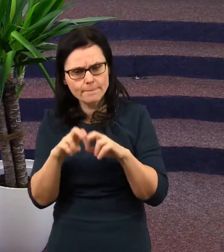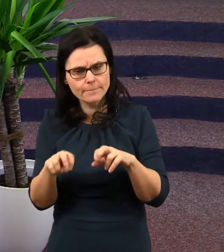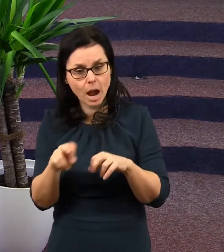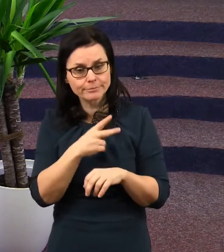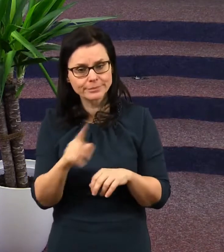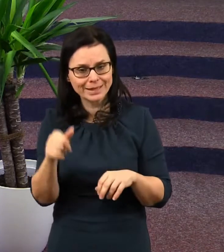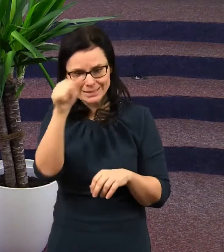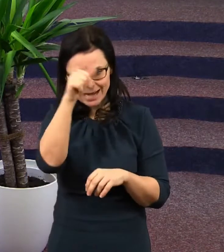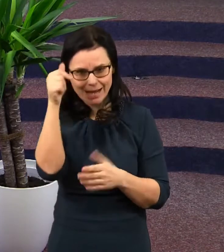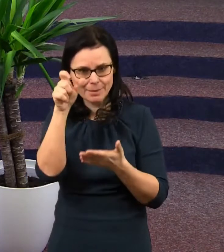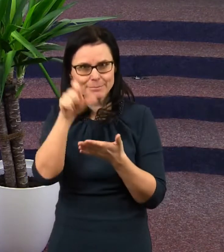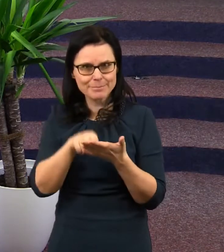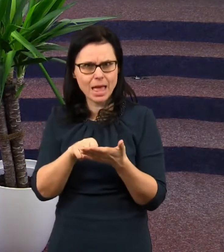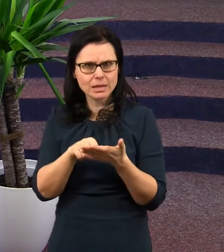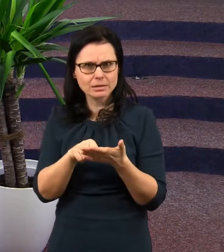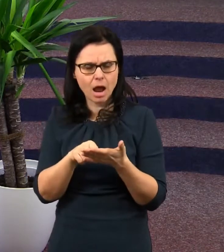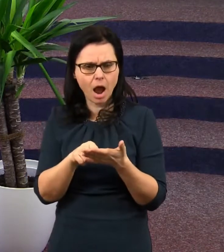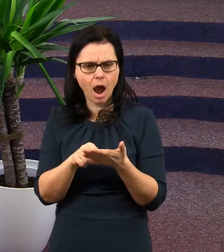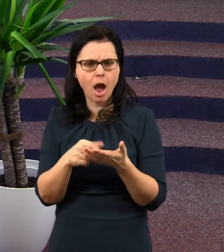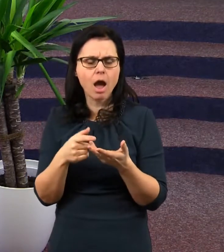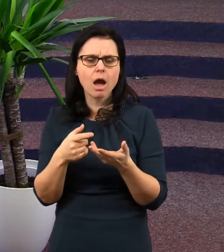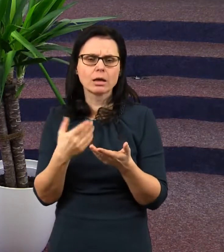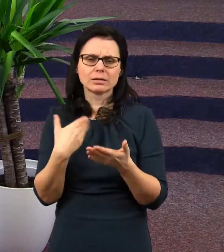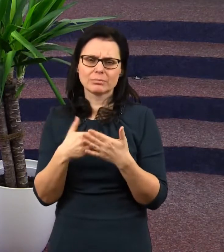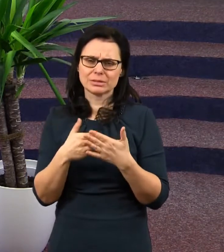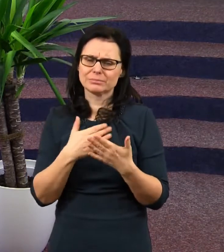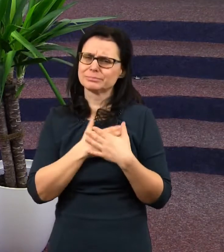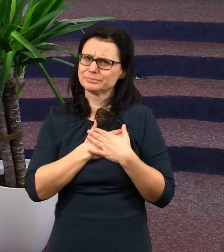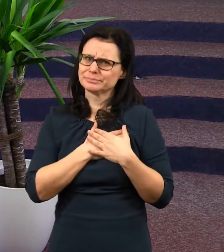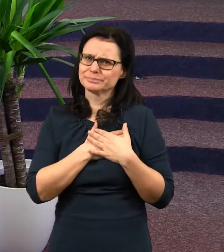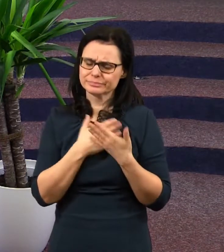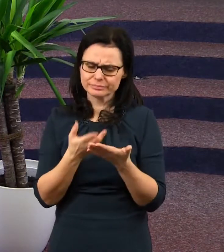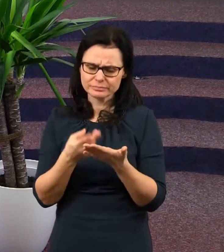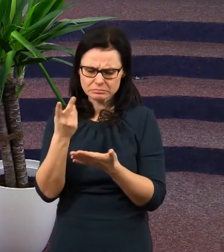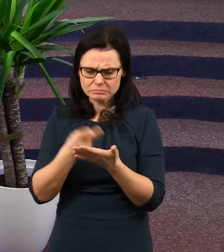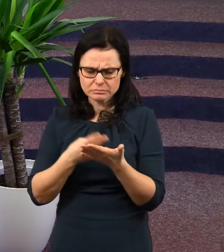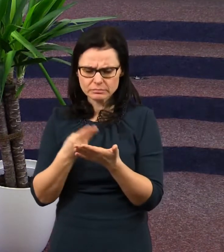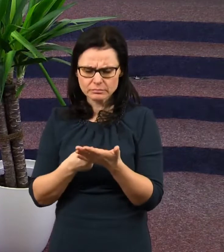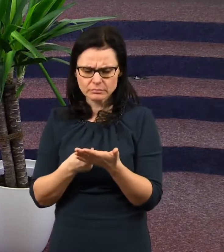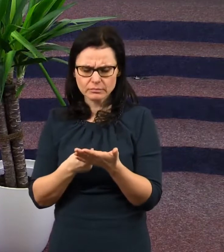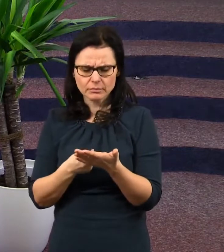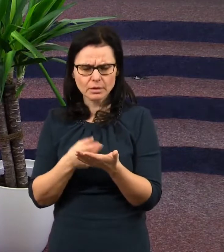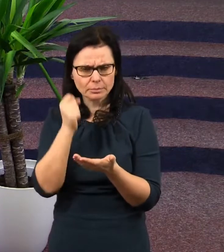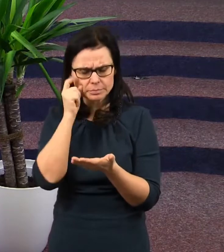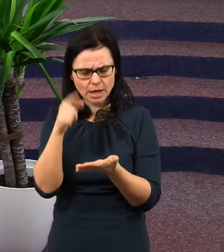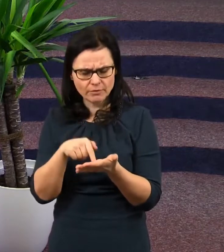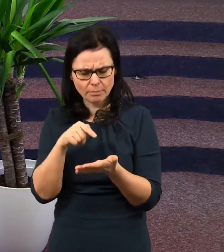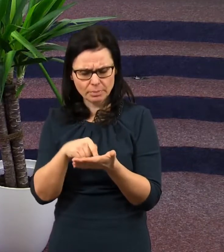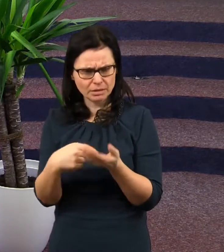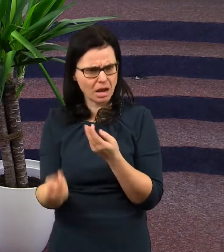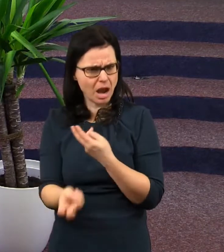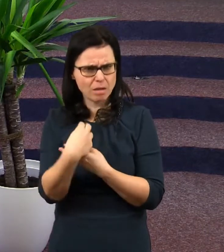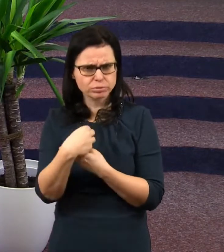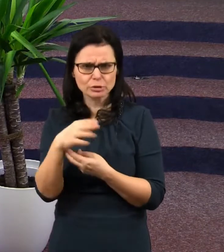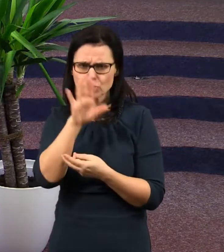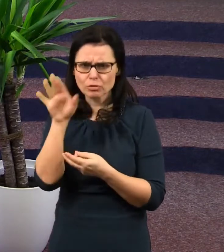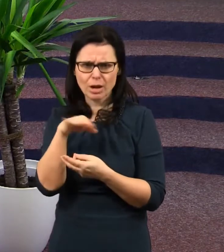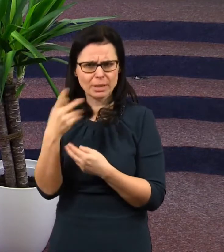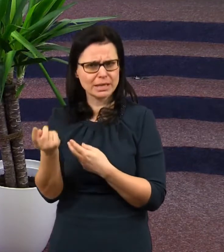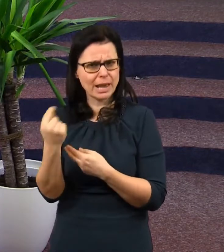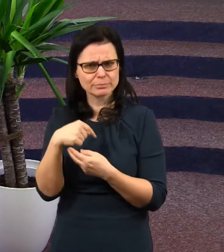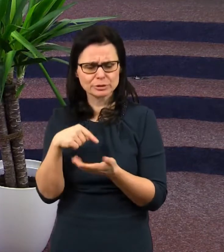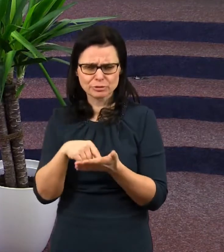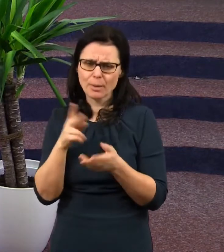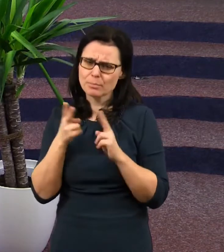některá jména, která jim byla důvěrně známá, řeknou si, jak je to možné, že tento tady není. Mohl tady být.